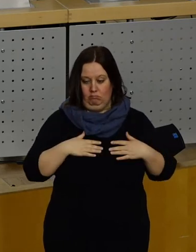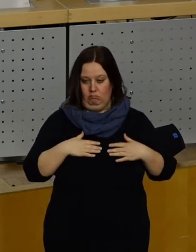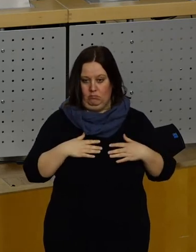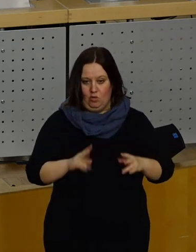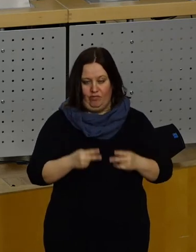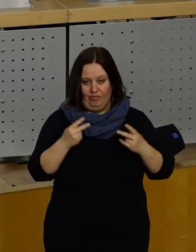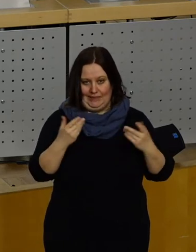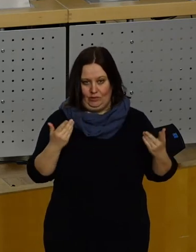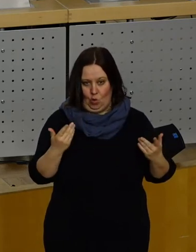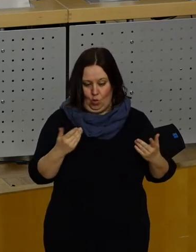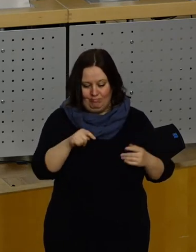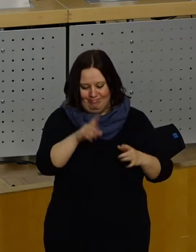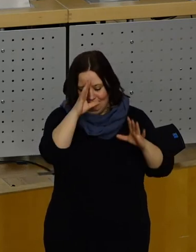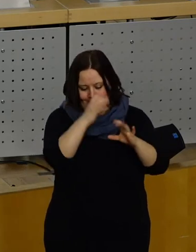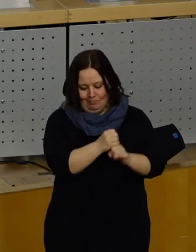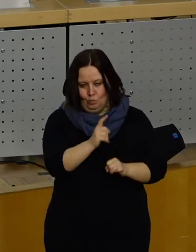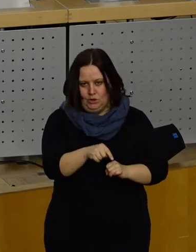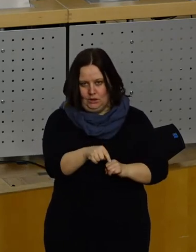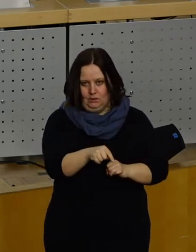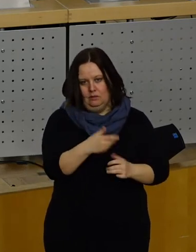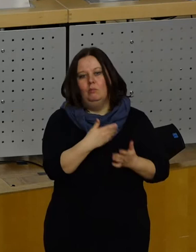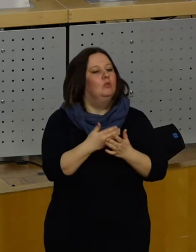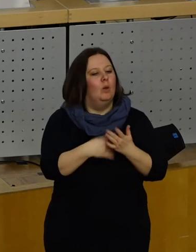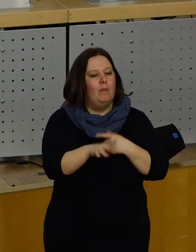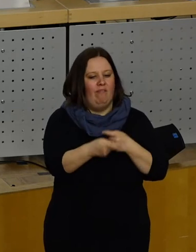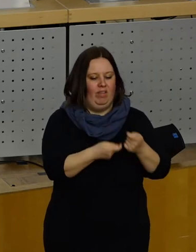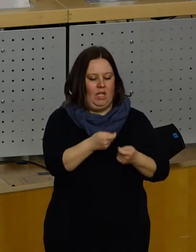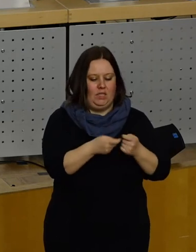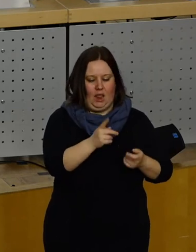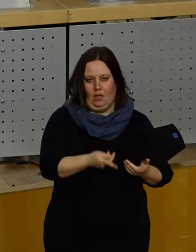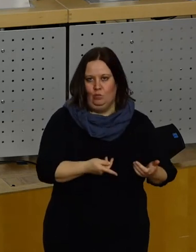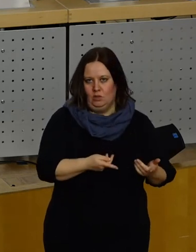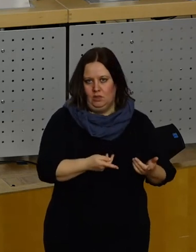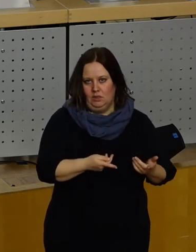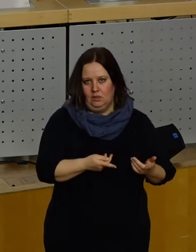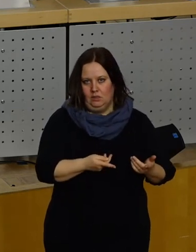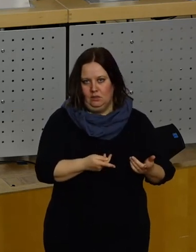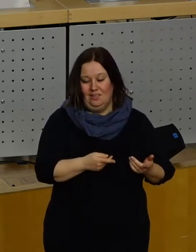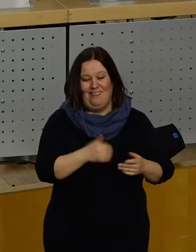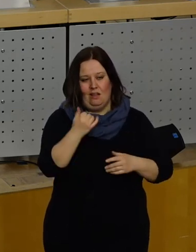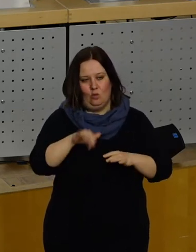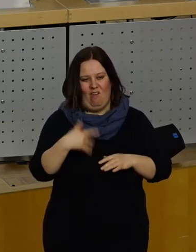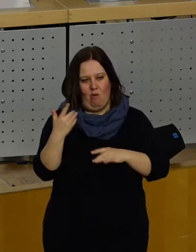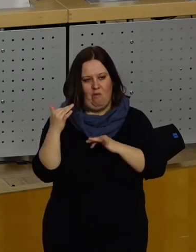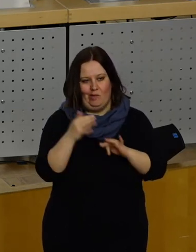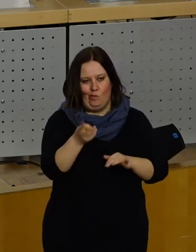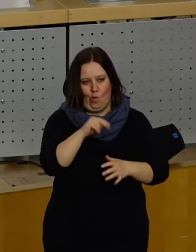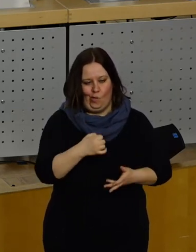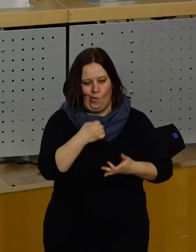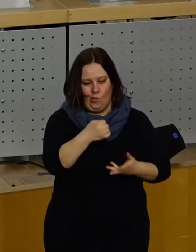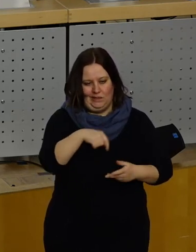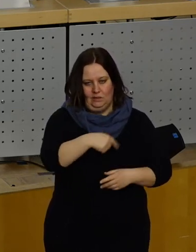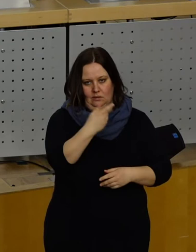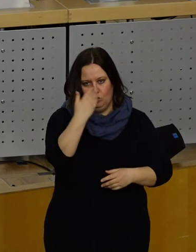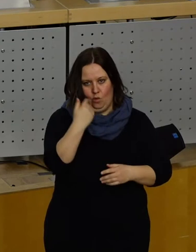dringlichste Aufgabe, das auch weiterhin finanziell auszustatten. 1,5 Millionen Euro haben wir